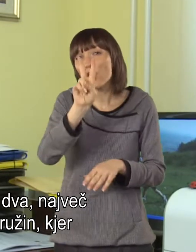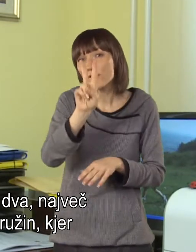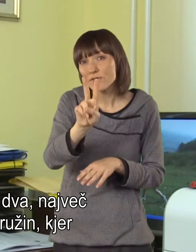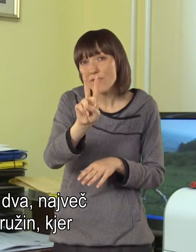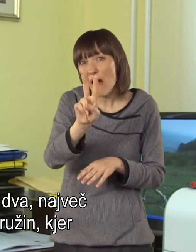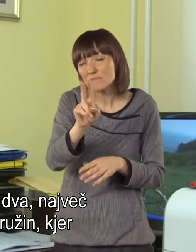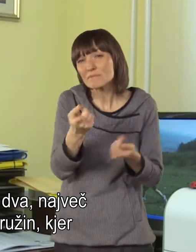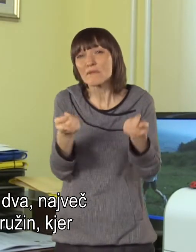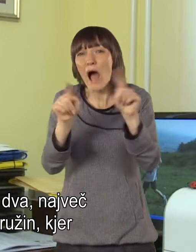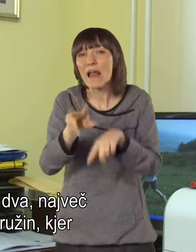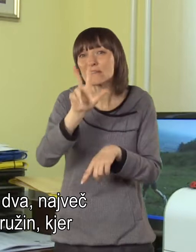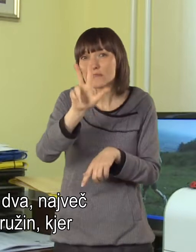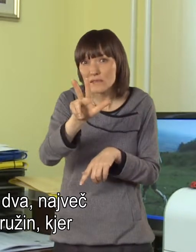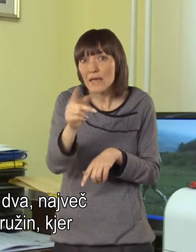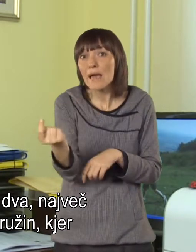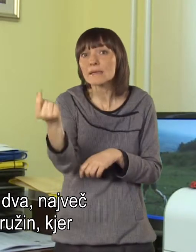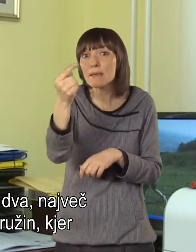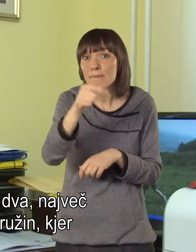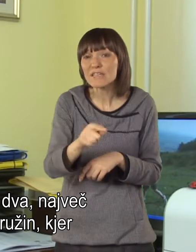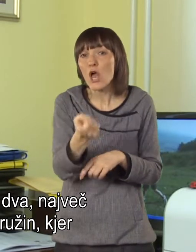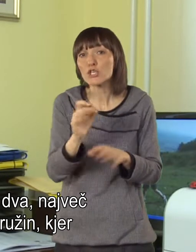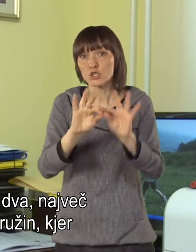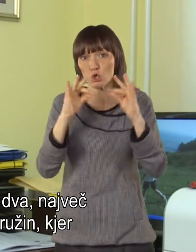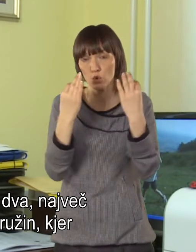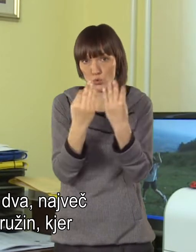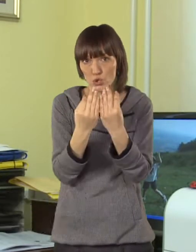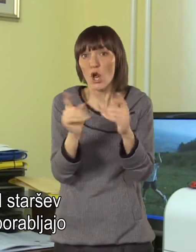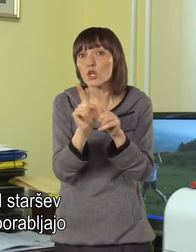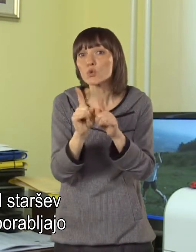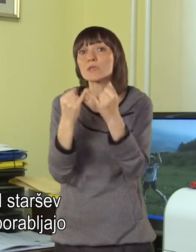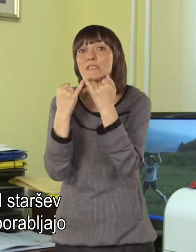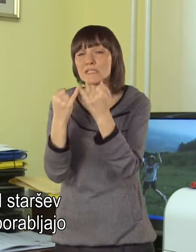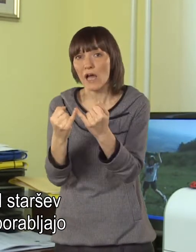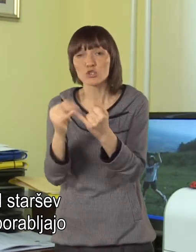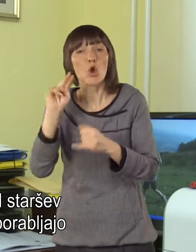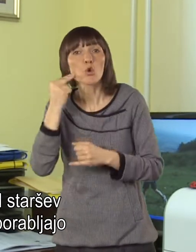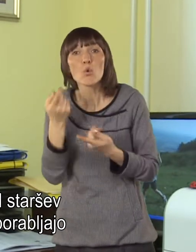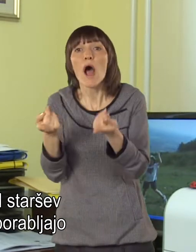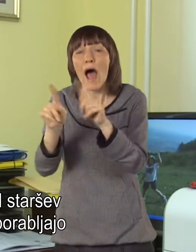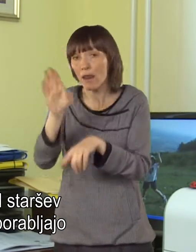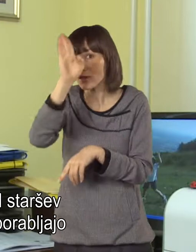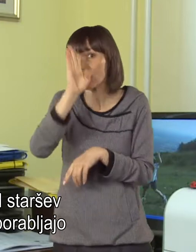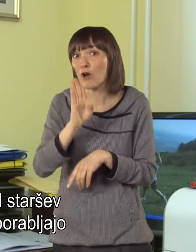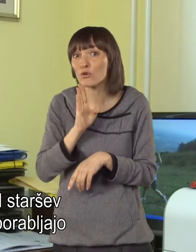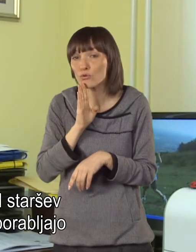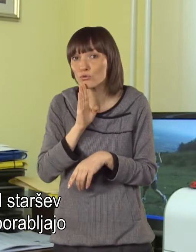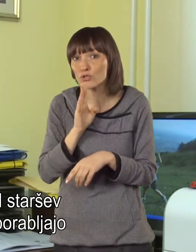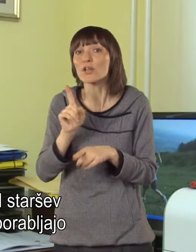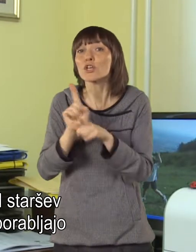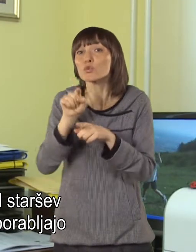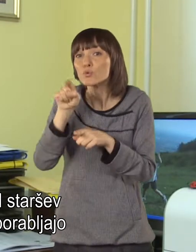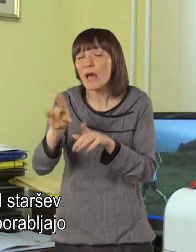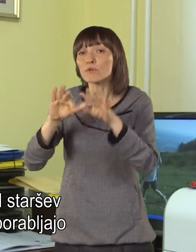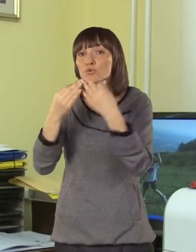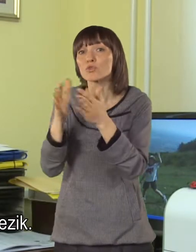morda dva, maksimalno tri etaki, ki prihajajo iz družin, kjer je tudi eden od staršev gluh oziroma naglušen in